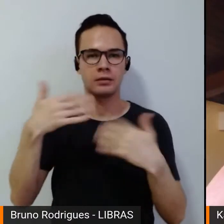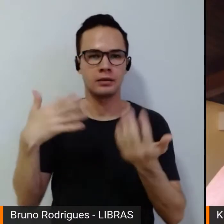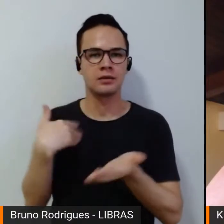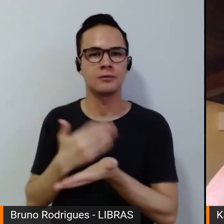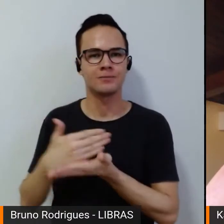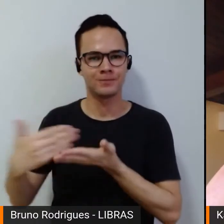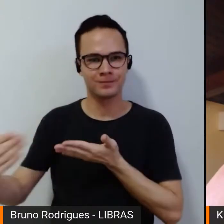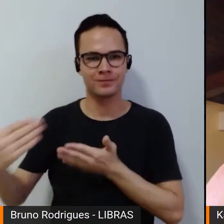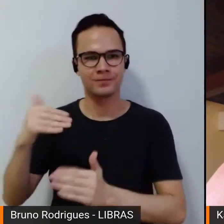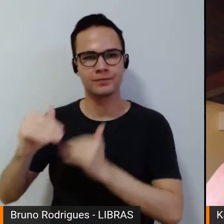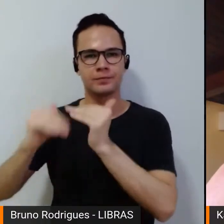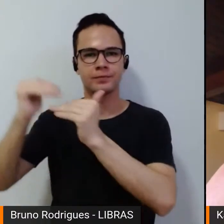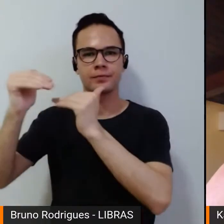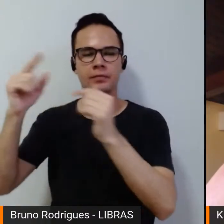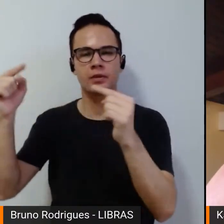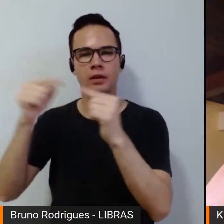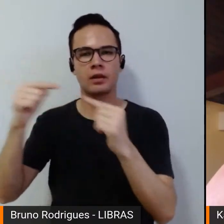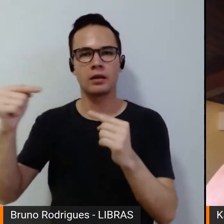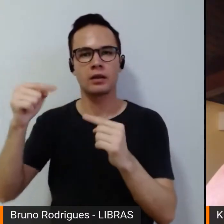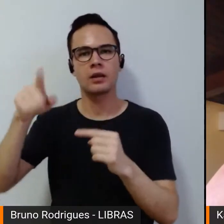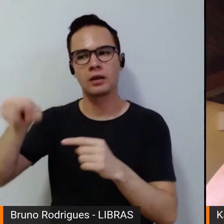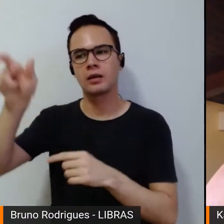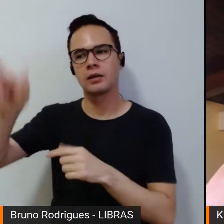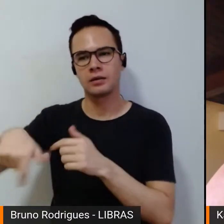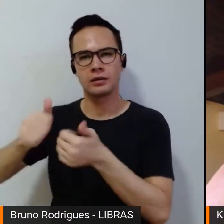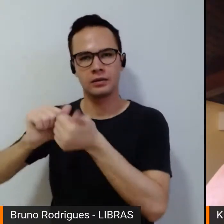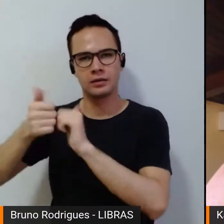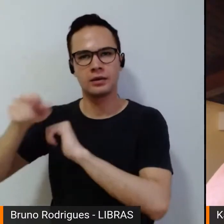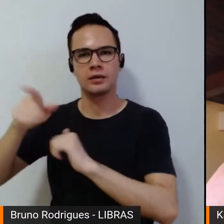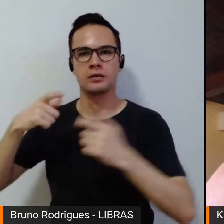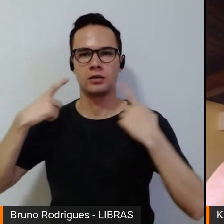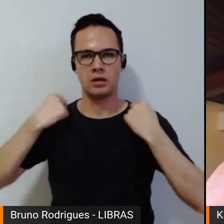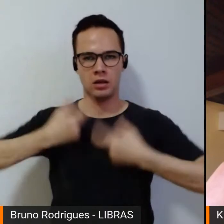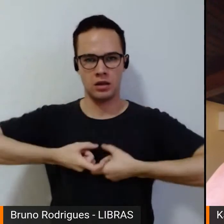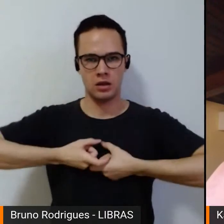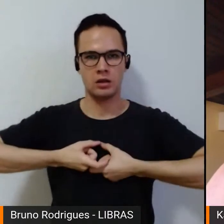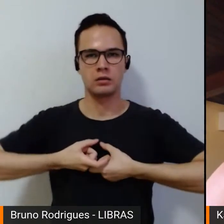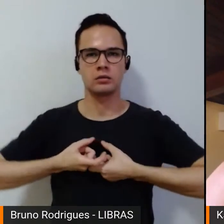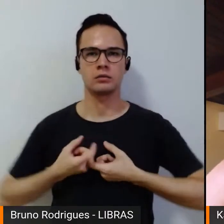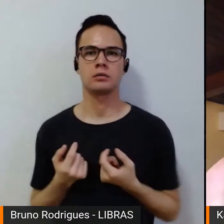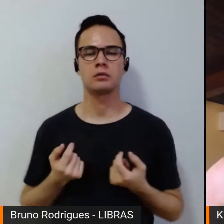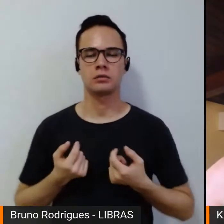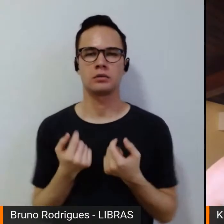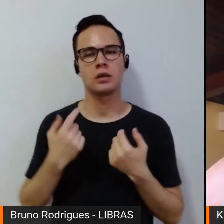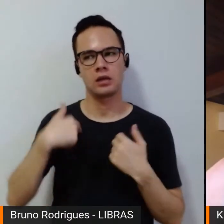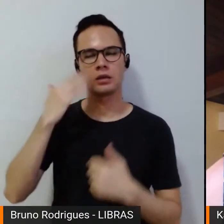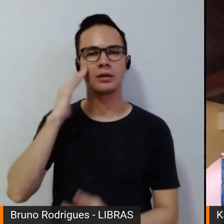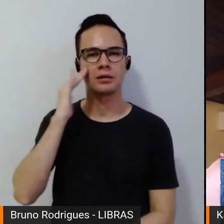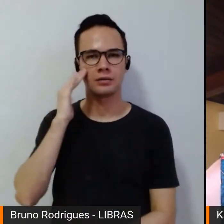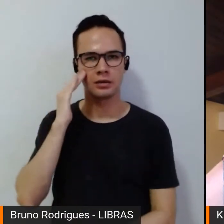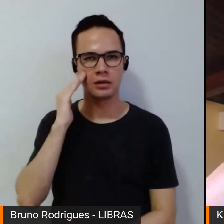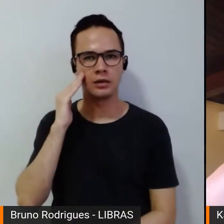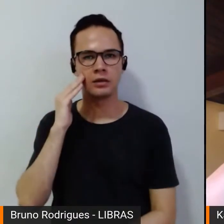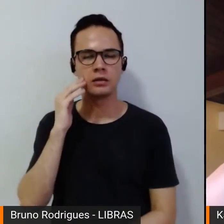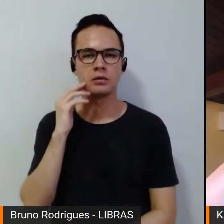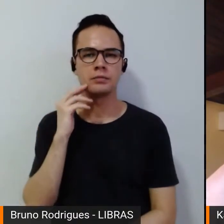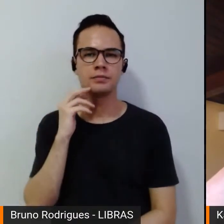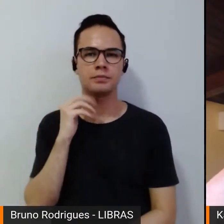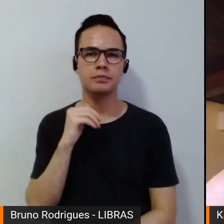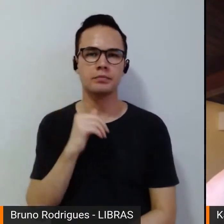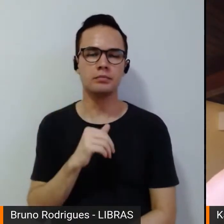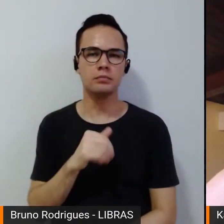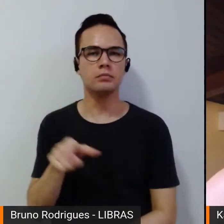trajetória por meio dos atletas medalhistas, que eu entendia ser essa